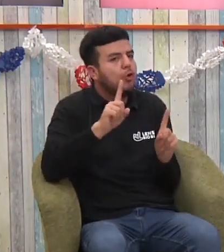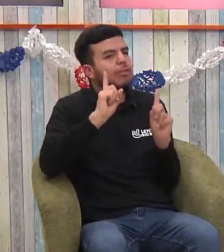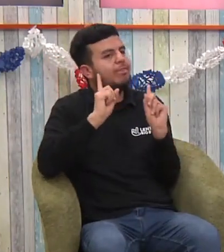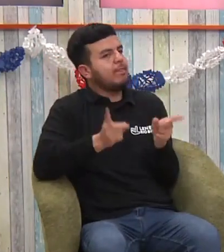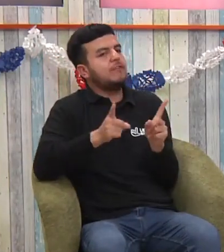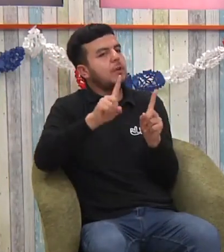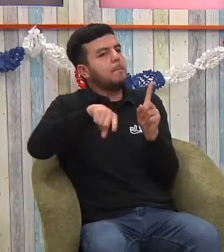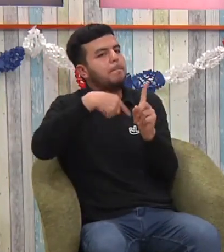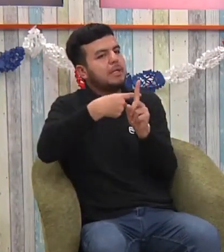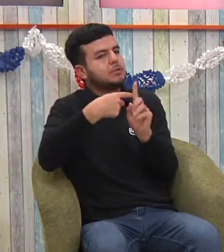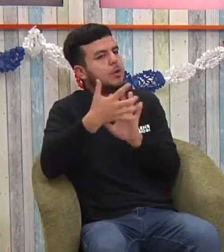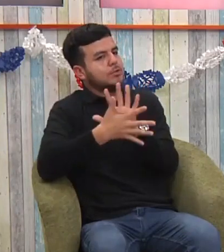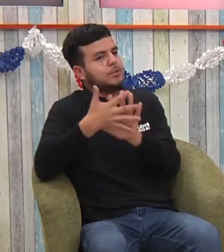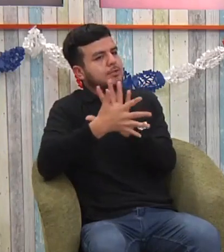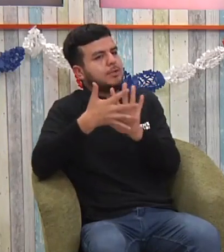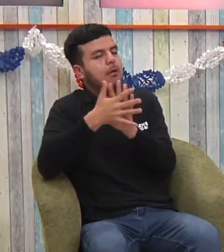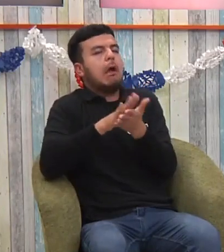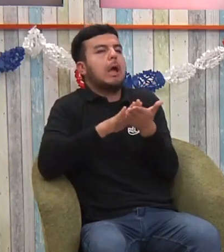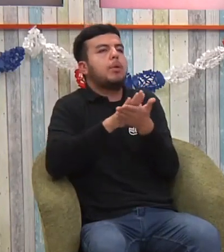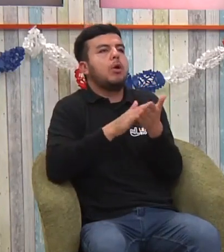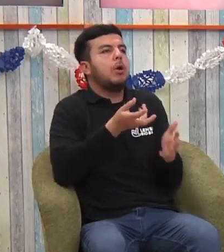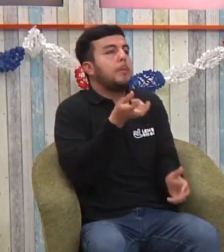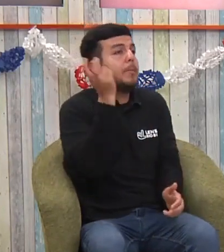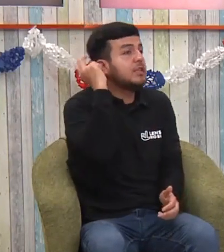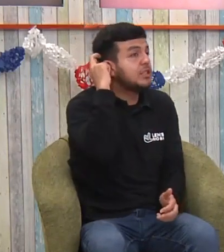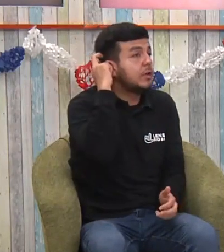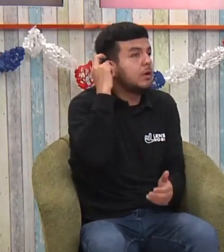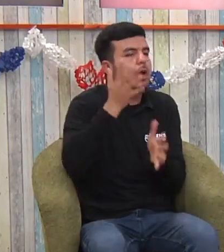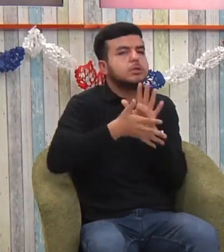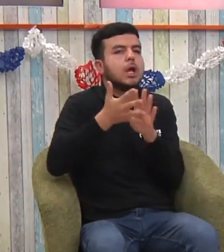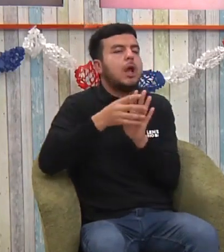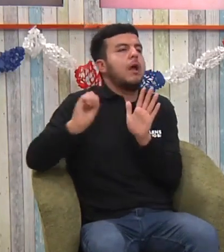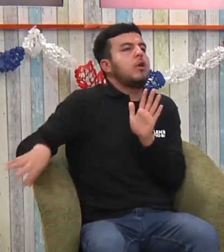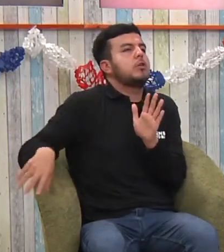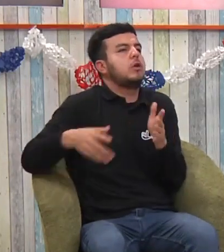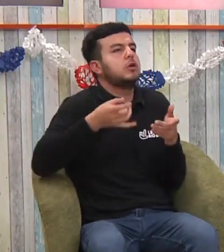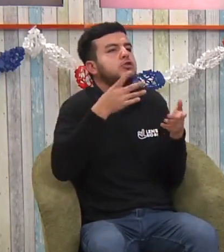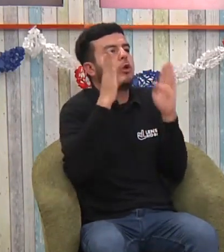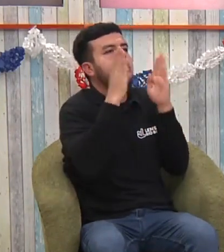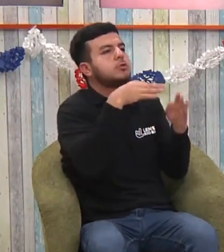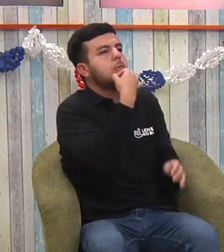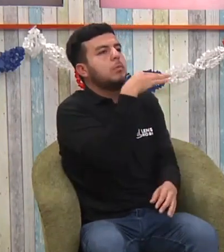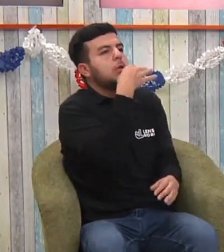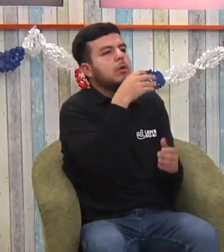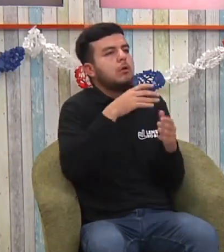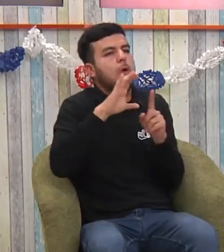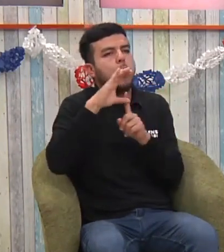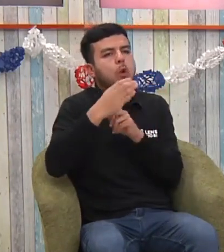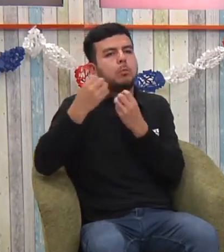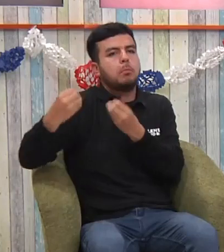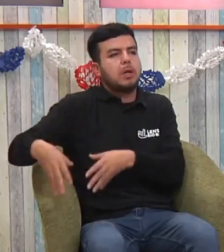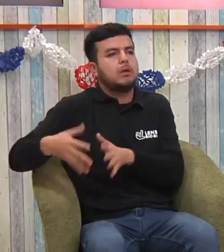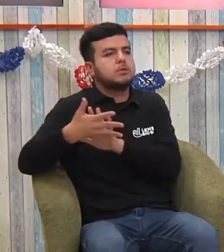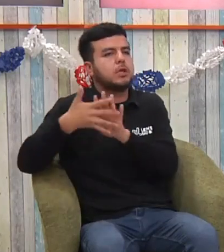pero igual eso significa que, o sea, eso no significa de que la persona, ah, ya no hablo lengua de señas o